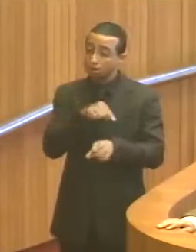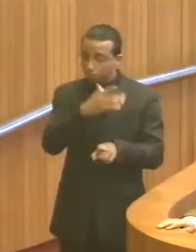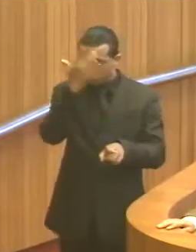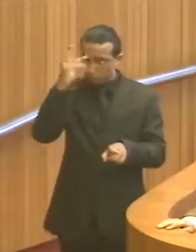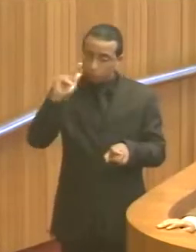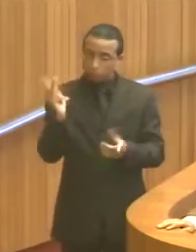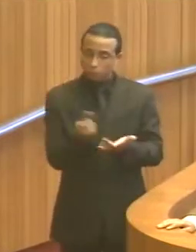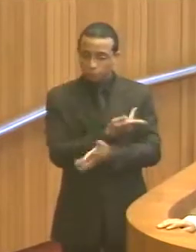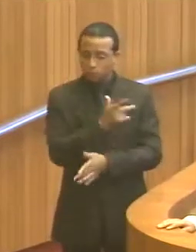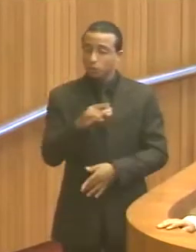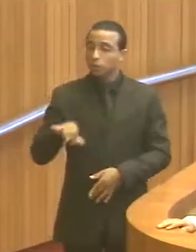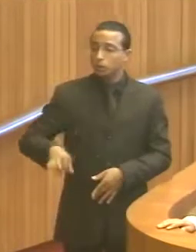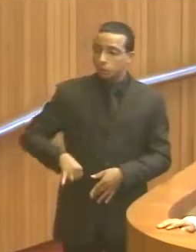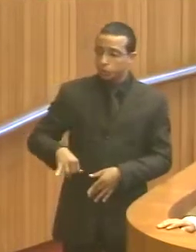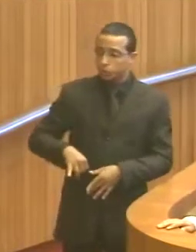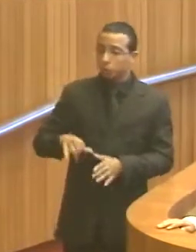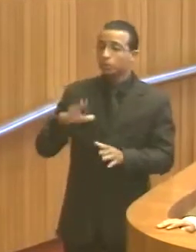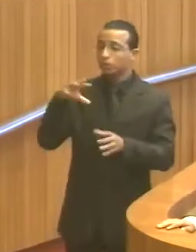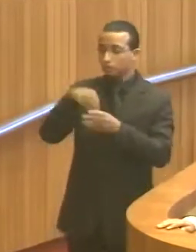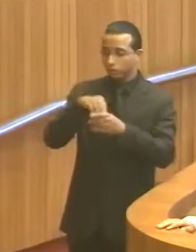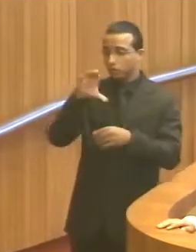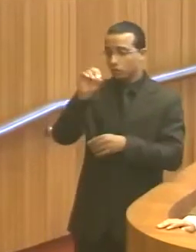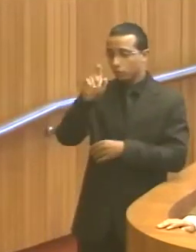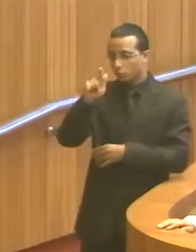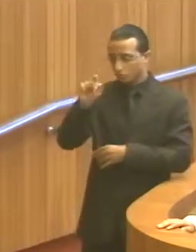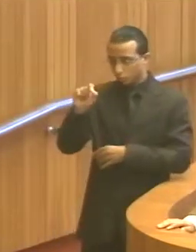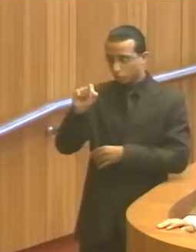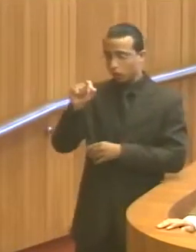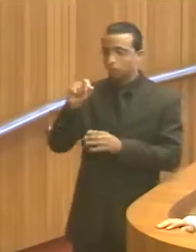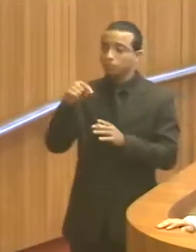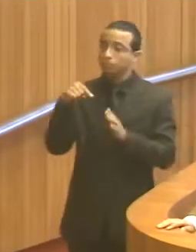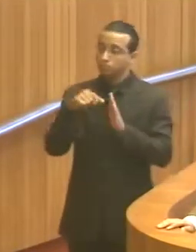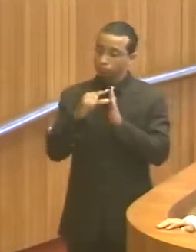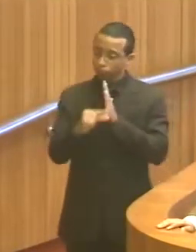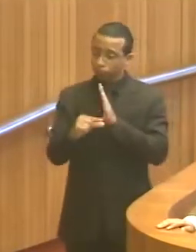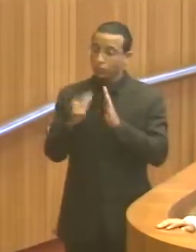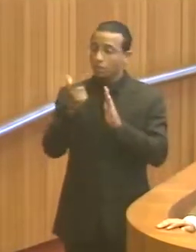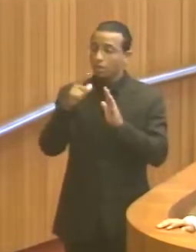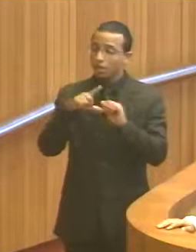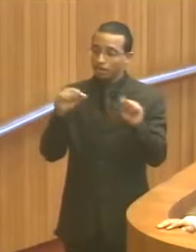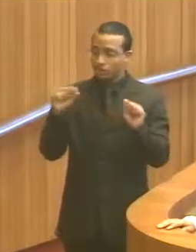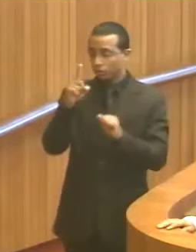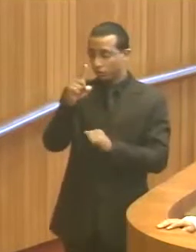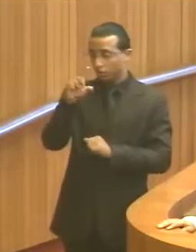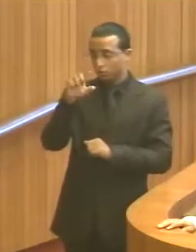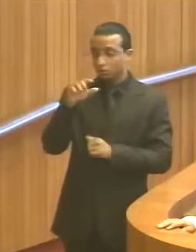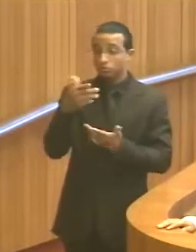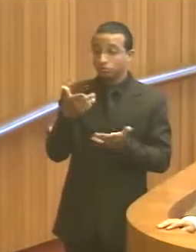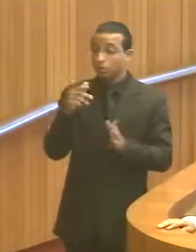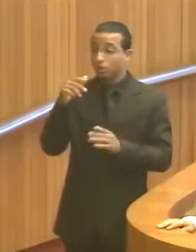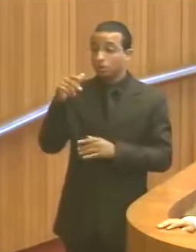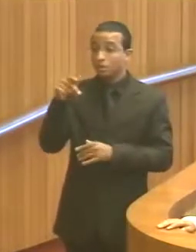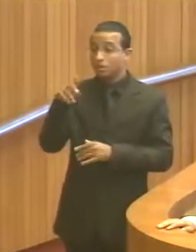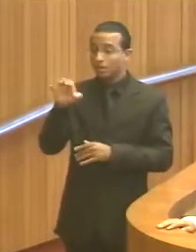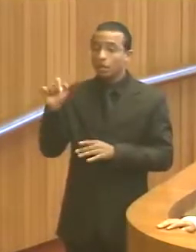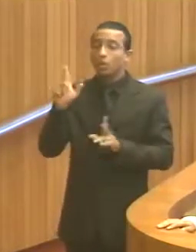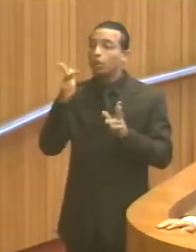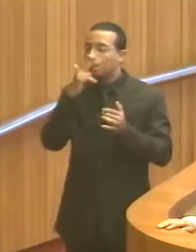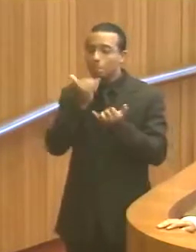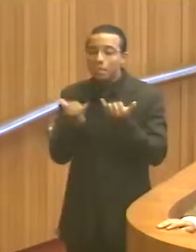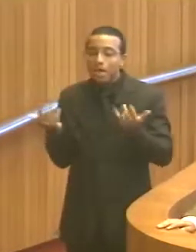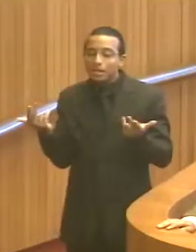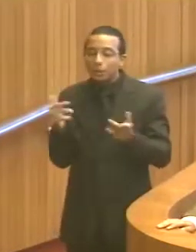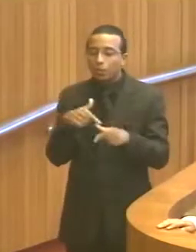do crime, tipificado no Código Penal, artigo 149, que significa reduzir alguém à condição